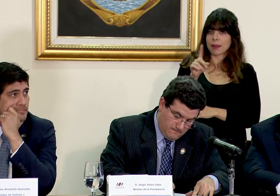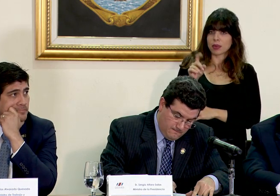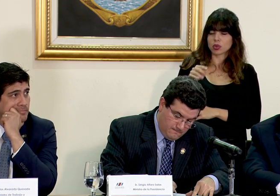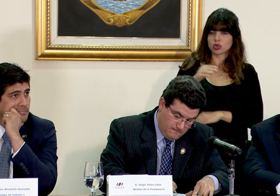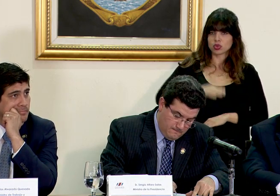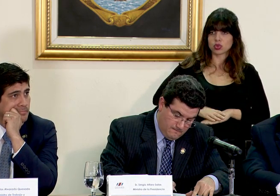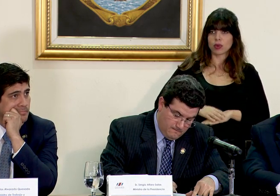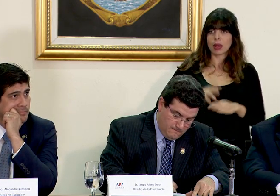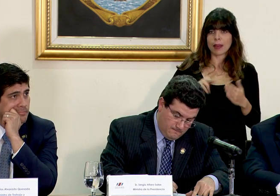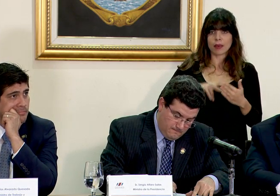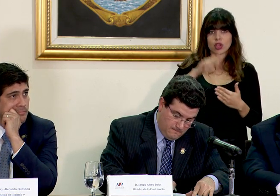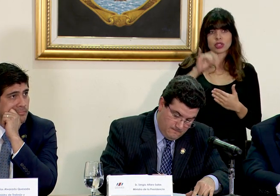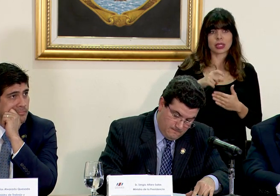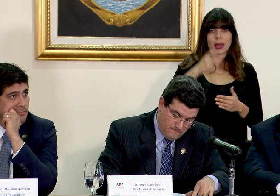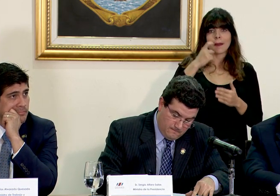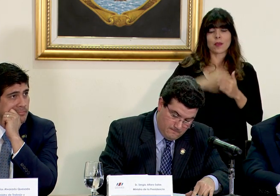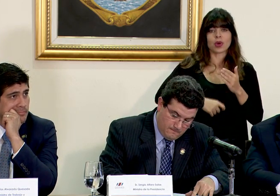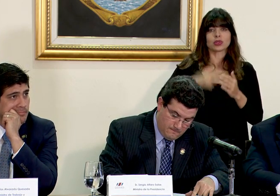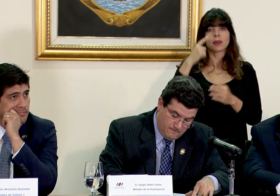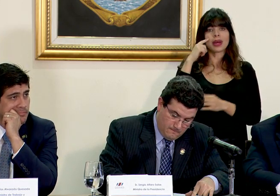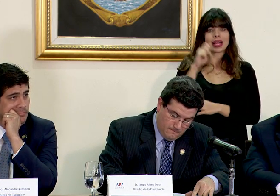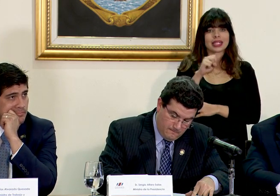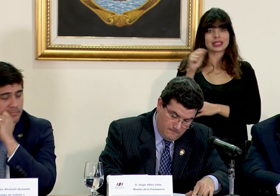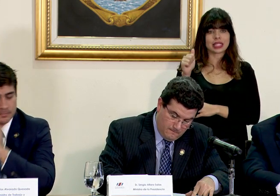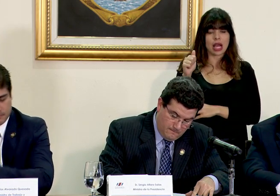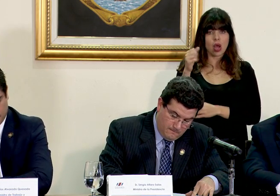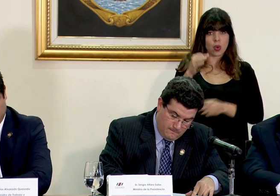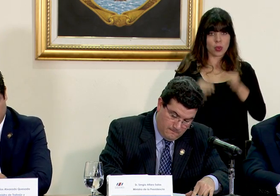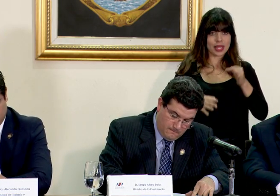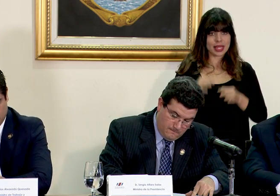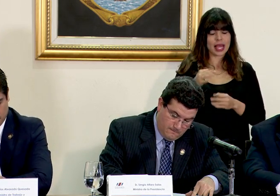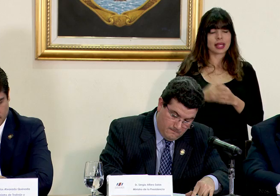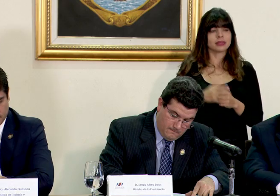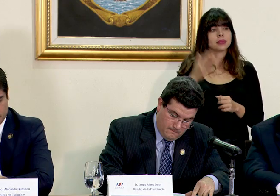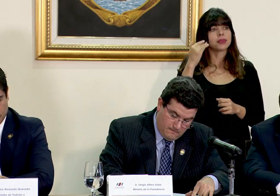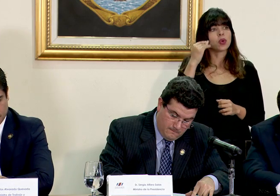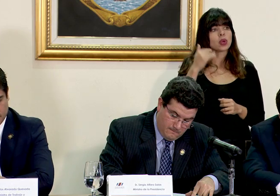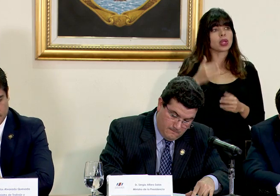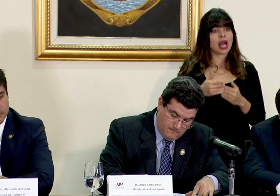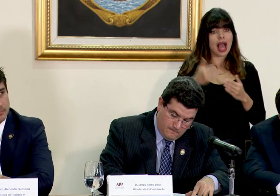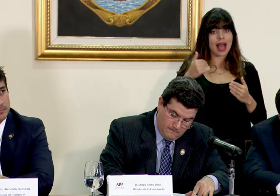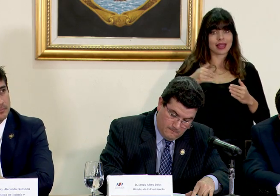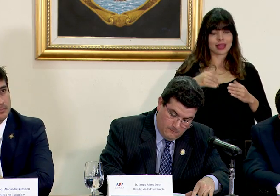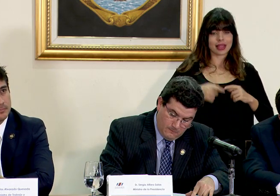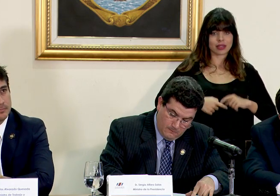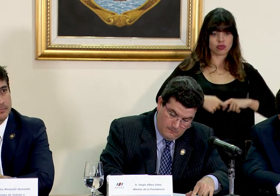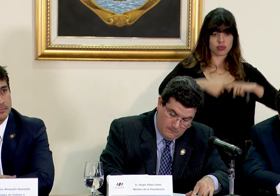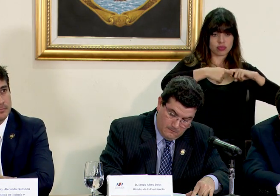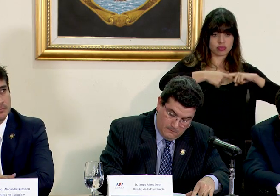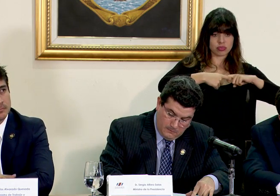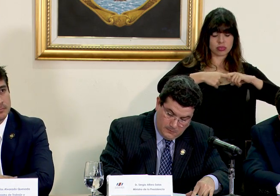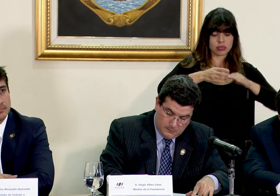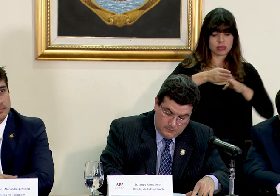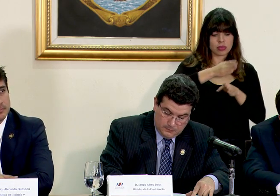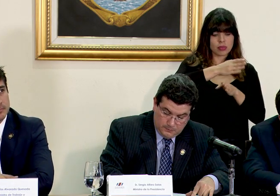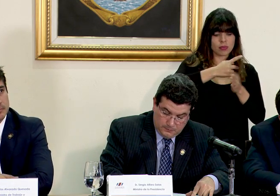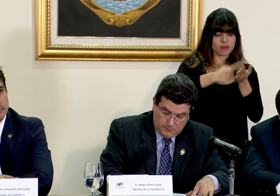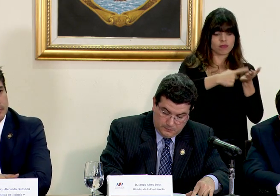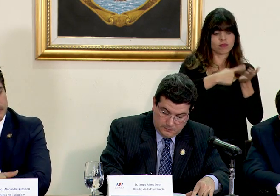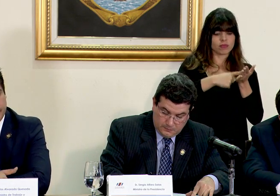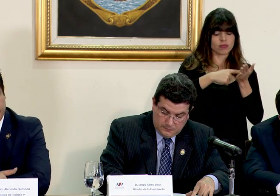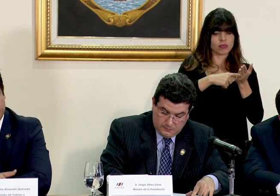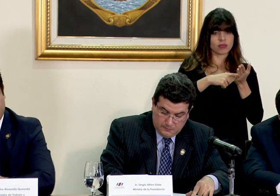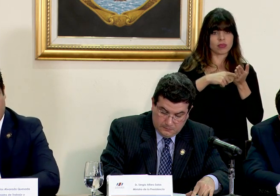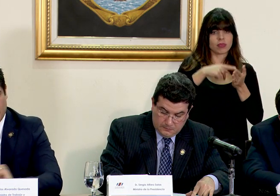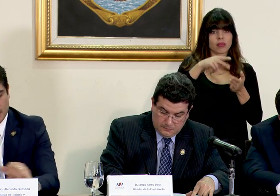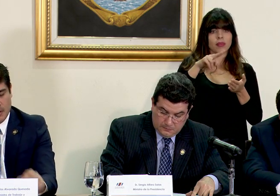sobre el proyecto de impuestos a sociedades jurídicas porque previo al receso hubo una discusión entre la unidad y